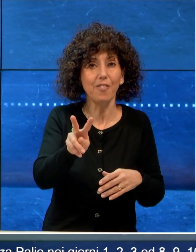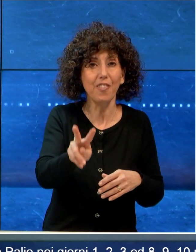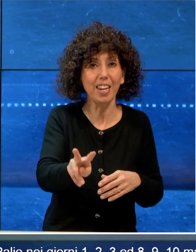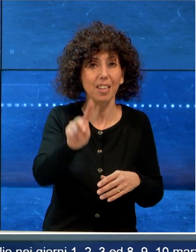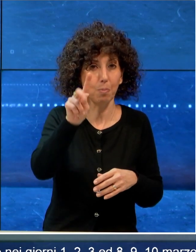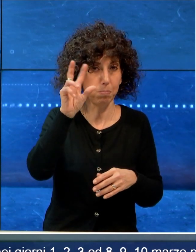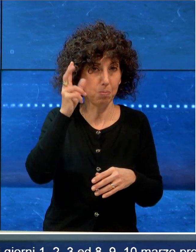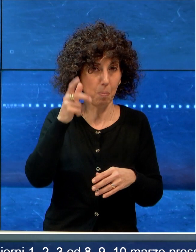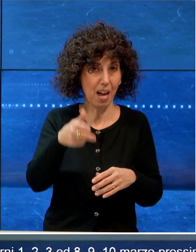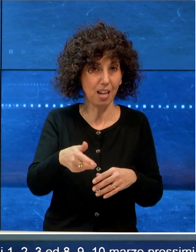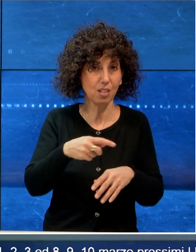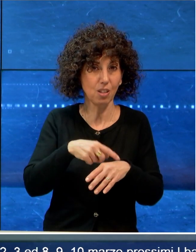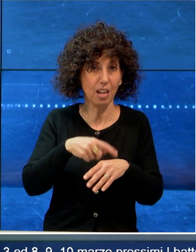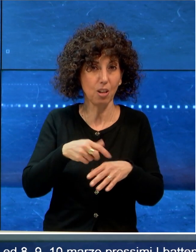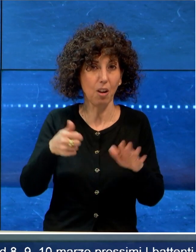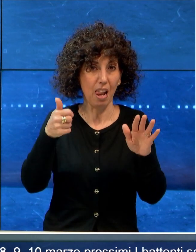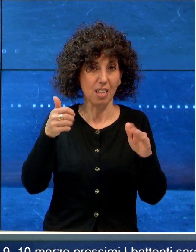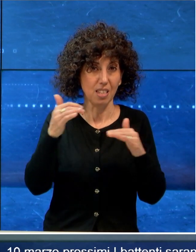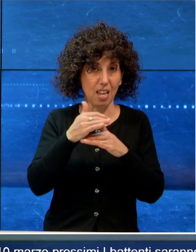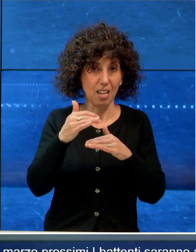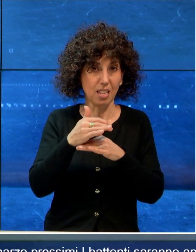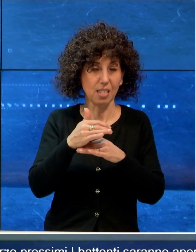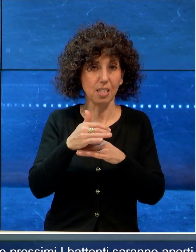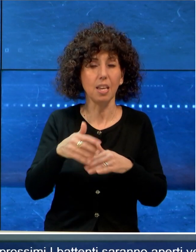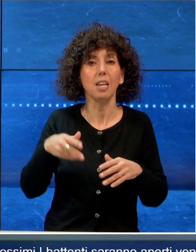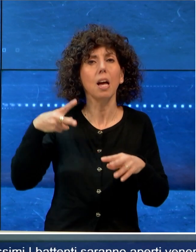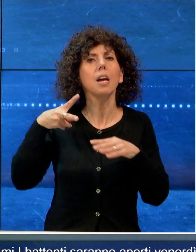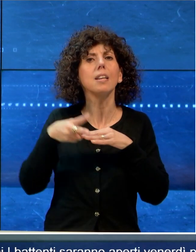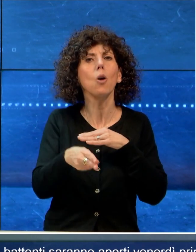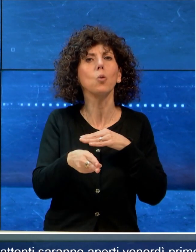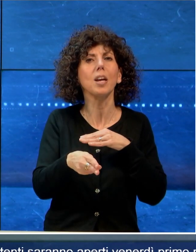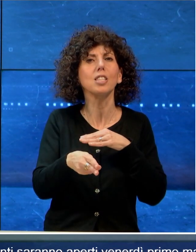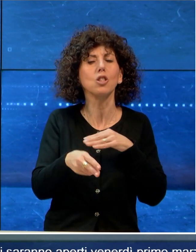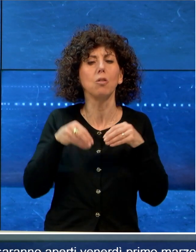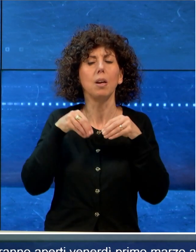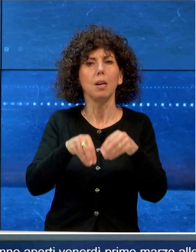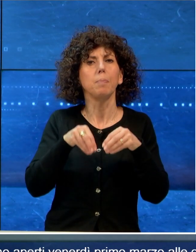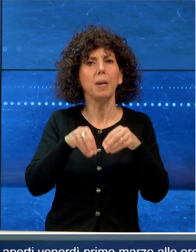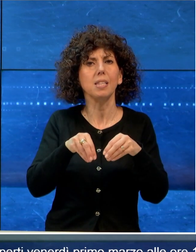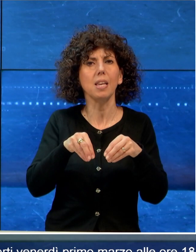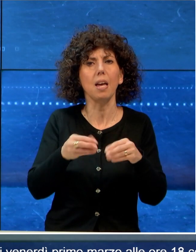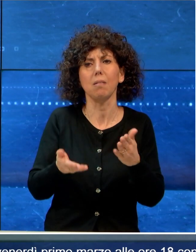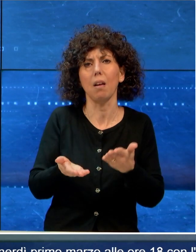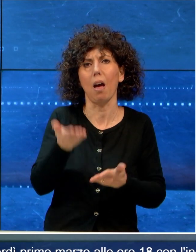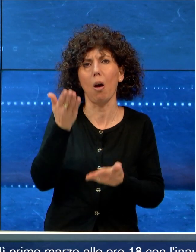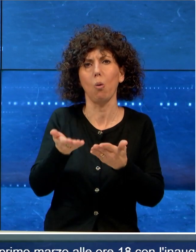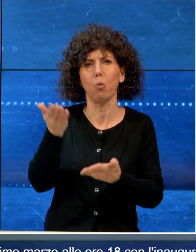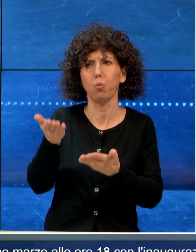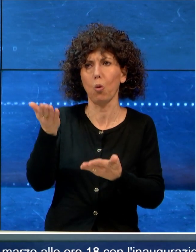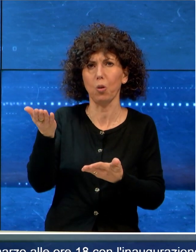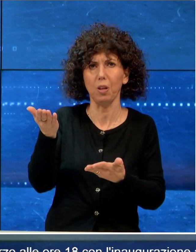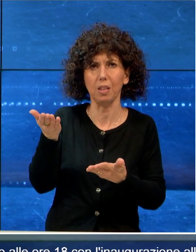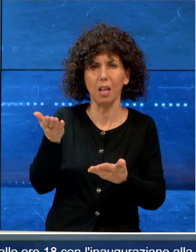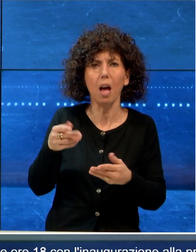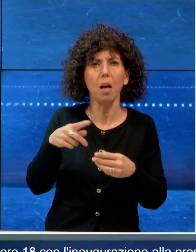1 marzo alle 18 con l'inaugurazione e alla presenza delle principali autorità